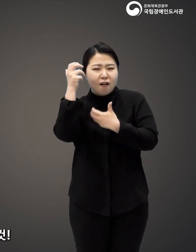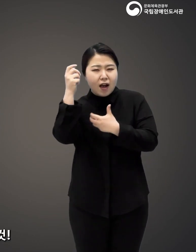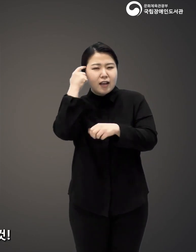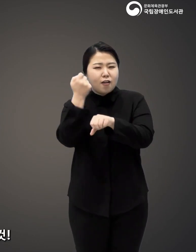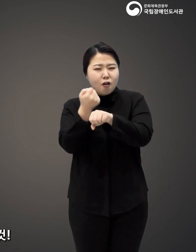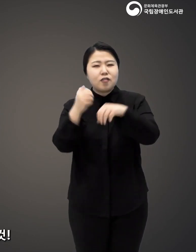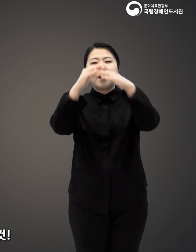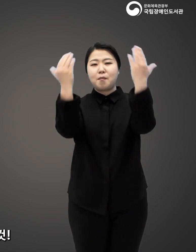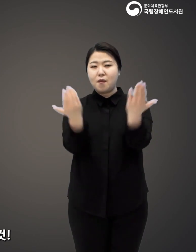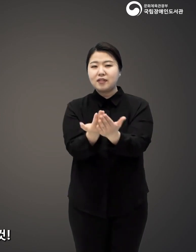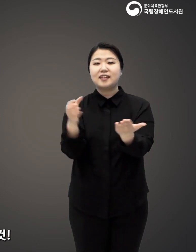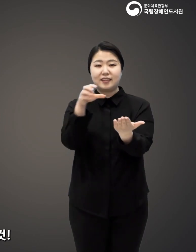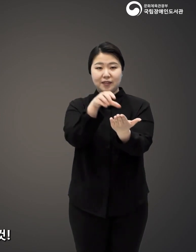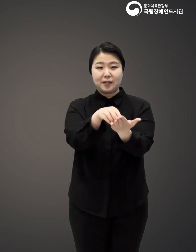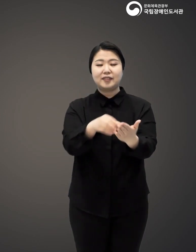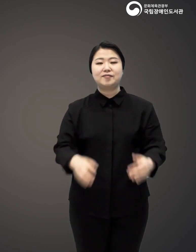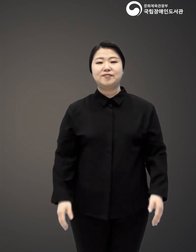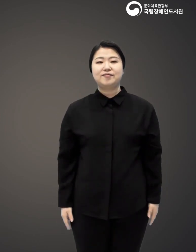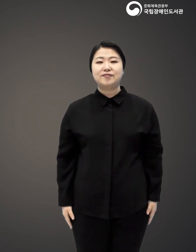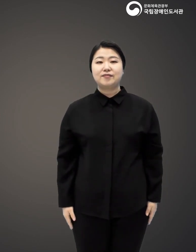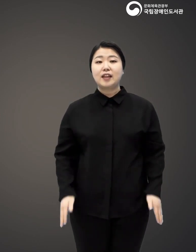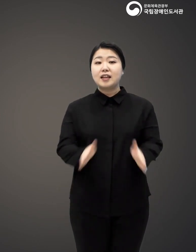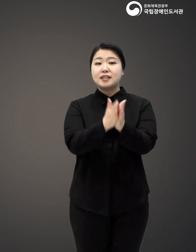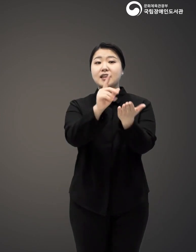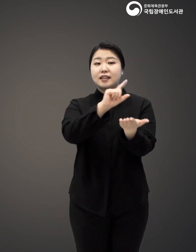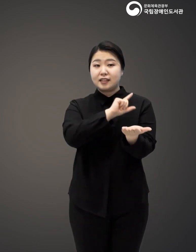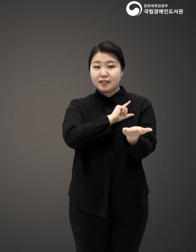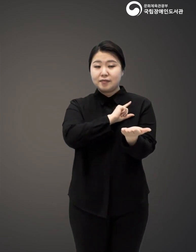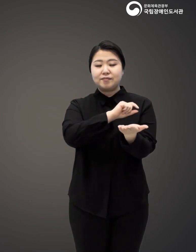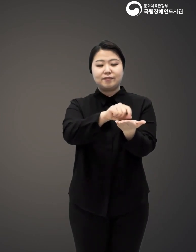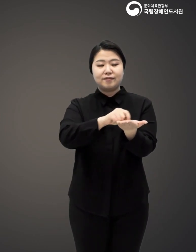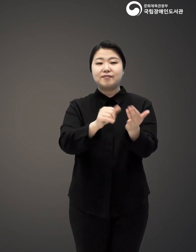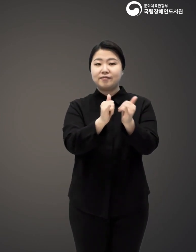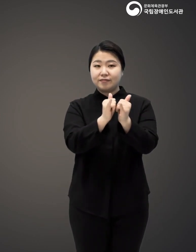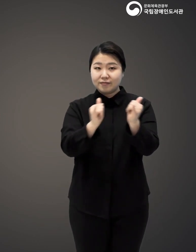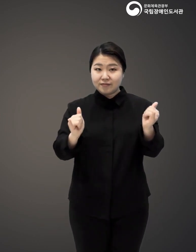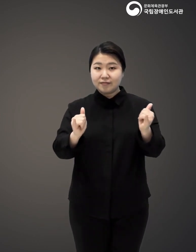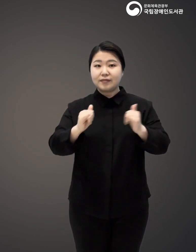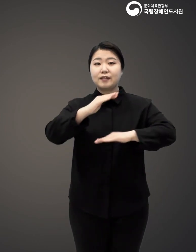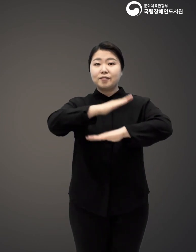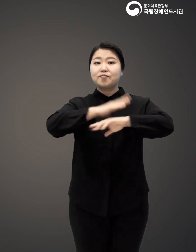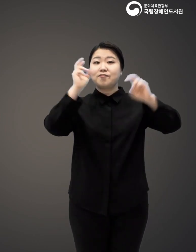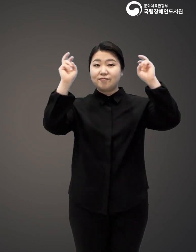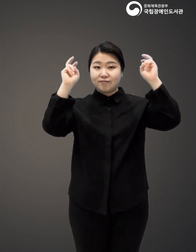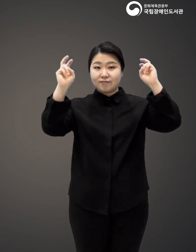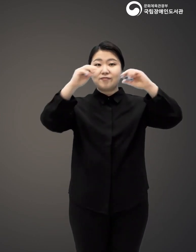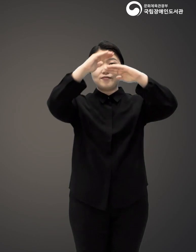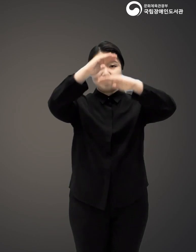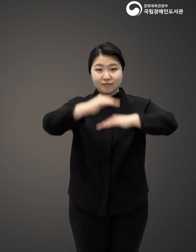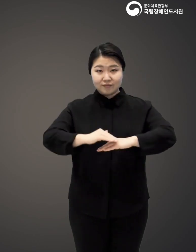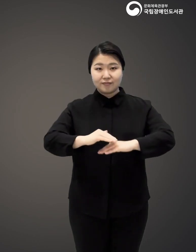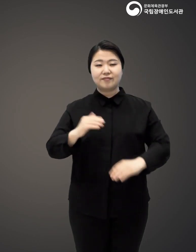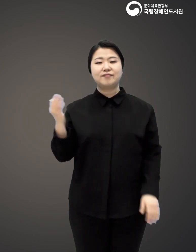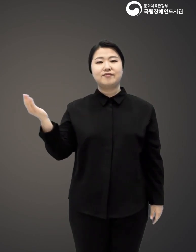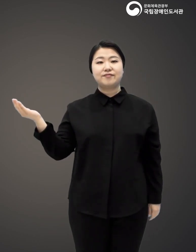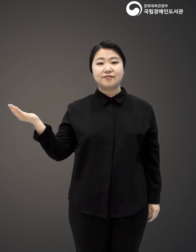탐구한 고양이의 모든 것 도서명 상대적이며 절대적인 고양이 백과사전